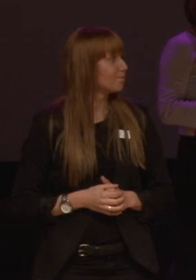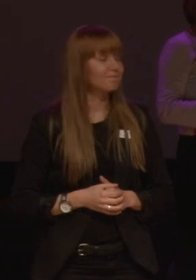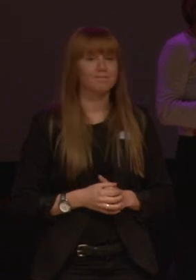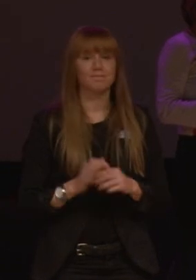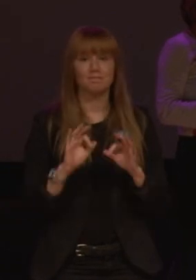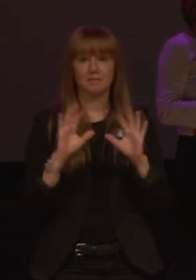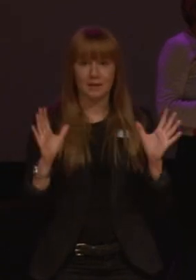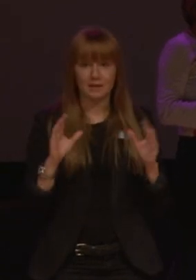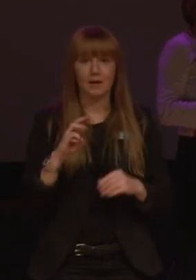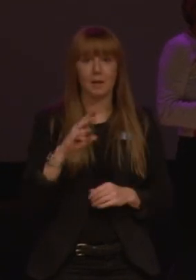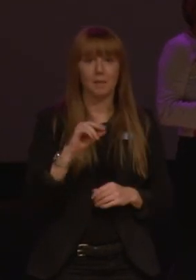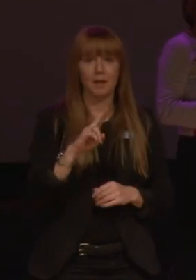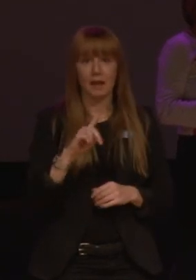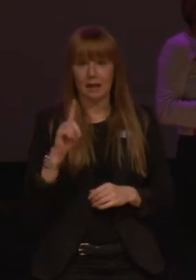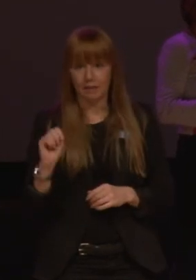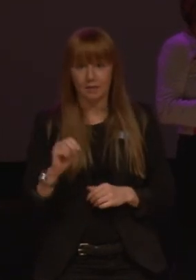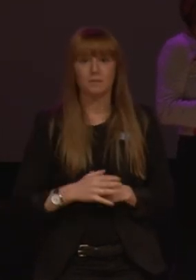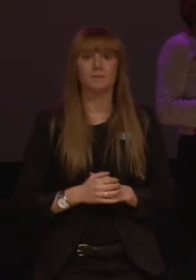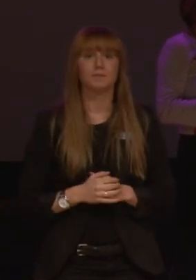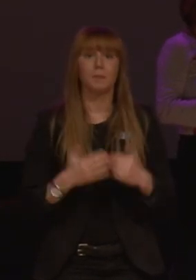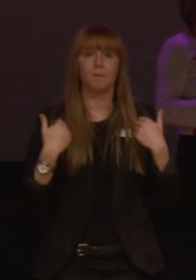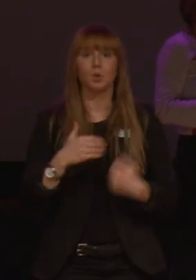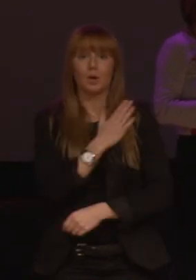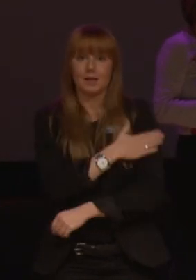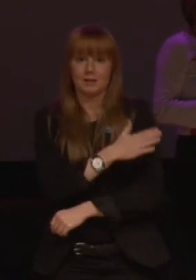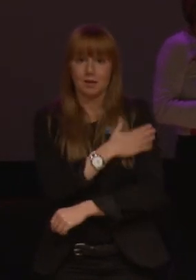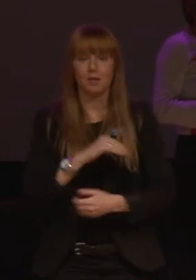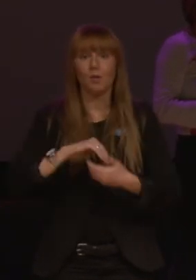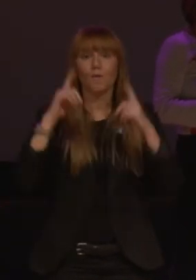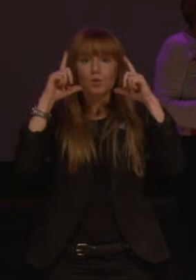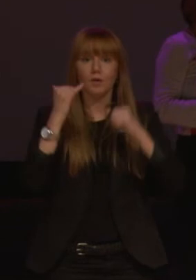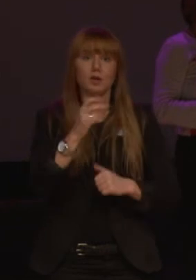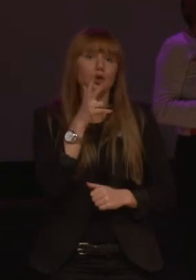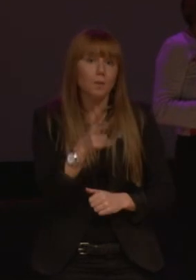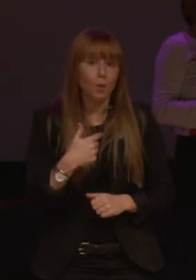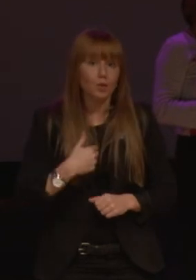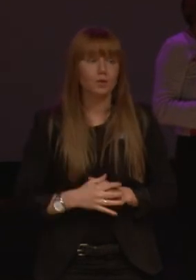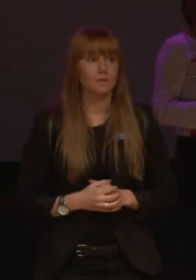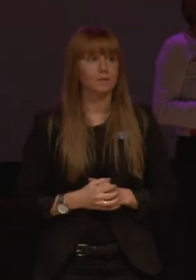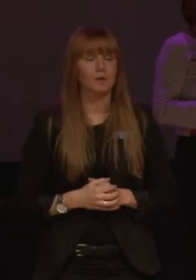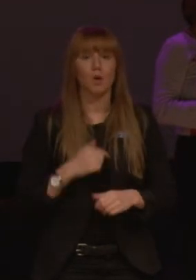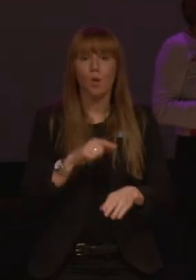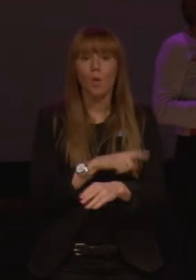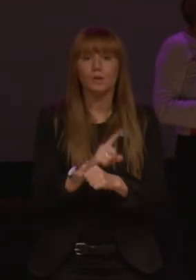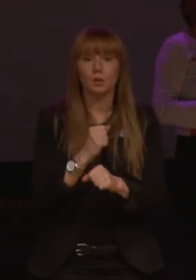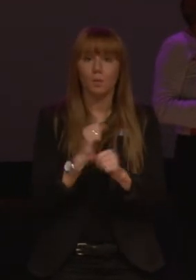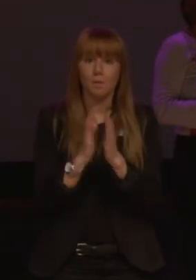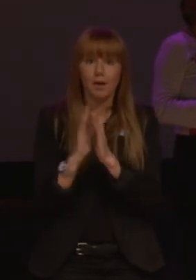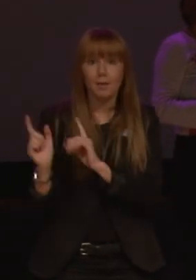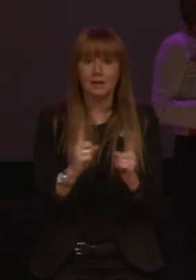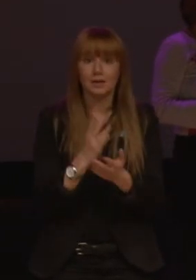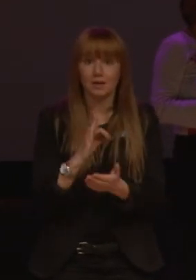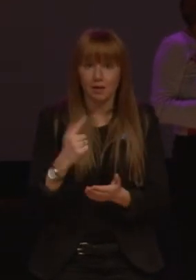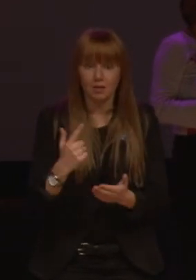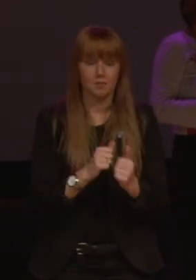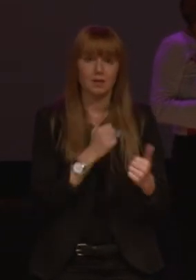Hej, Madeleine Mattinsson, personlig assistent och fotograf i Göteborg. Jag har länge jobbat för mänskliga rättigheter,